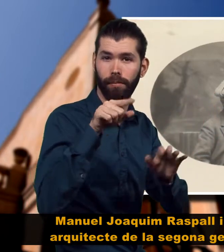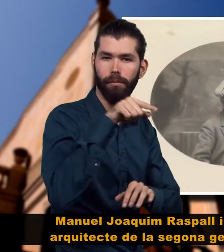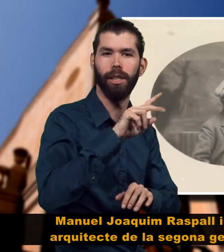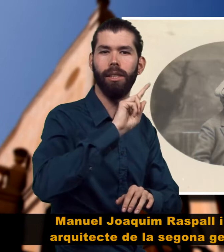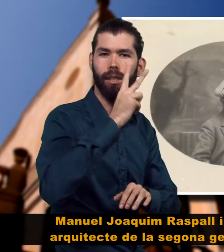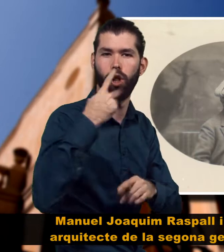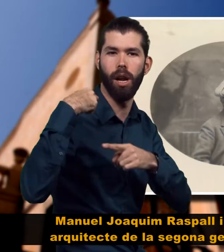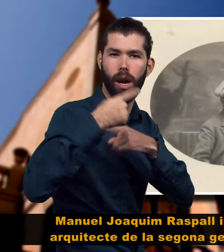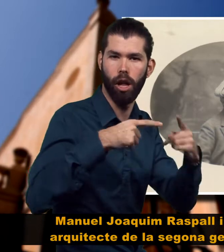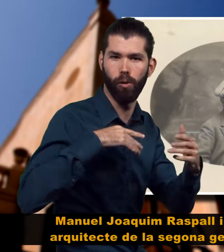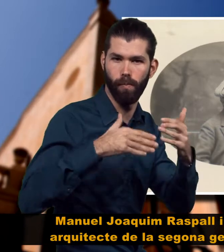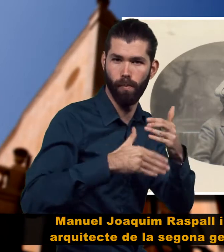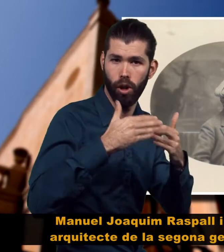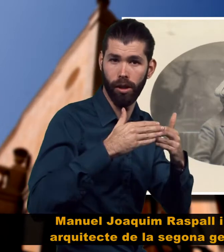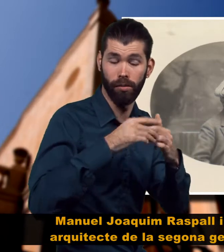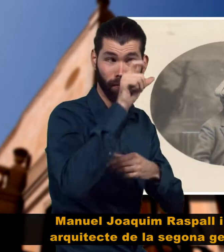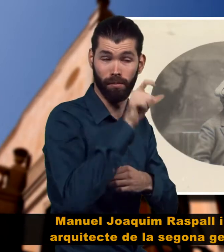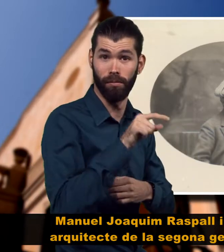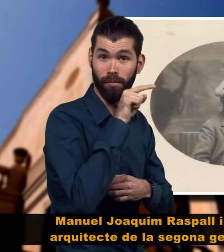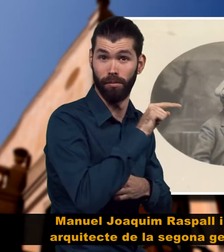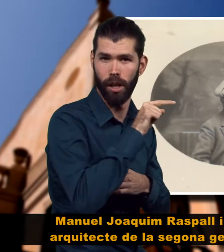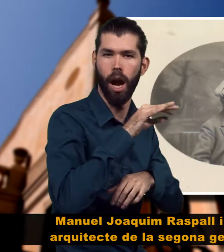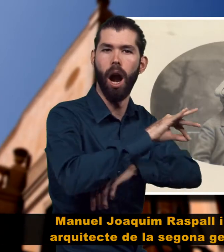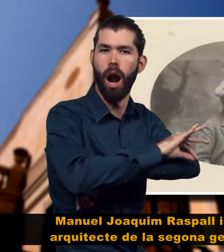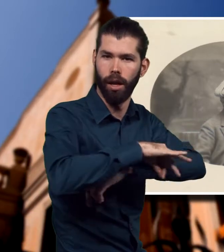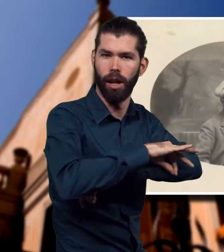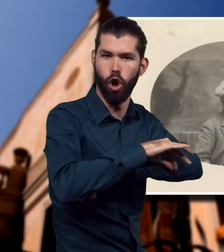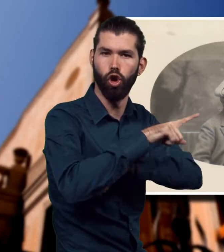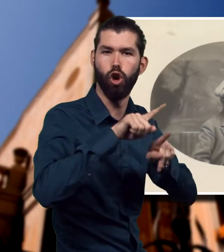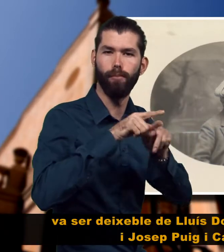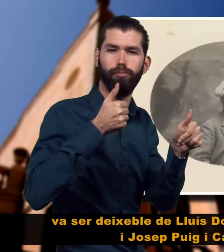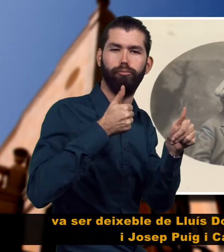modernista, va ser deixeble de Lluís Homènech i Montaner i Josep Puig i Cadafalch.